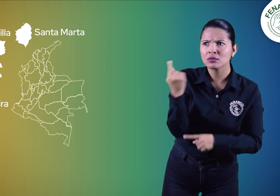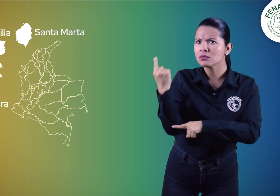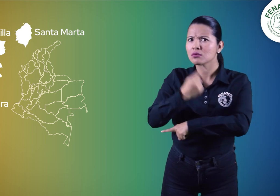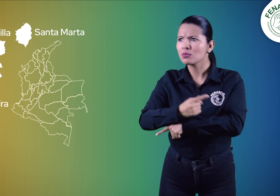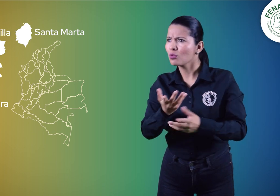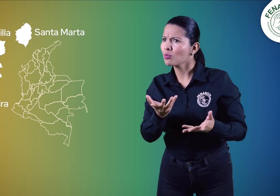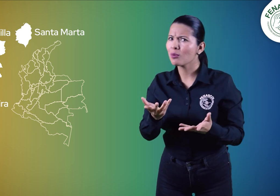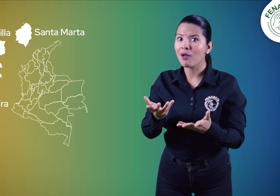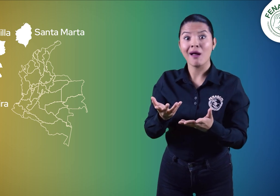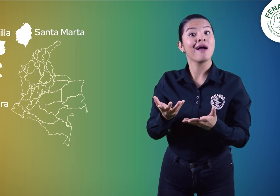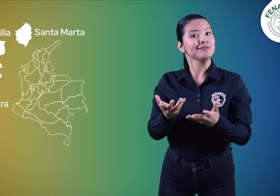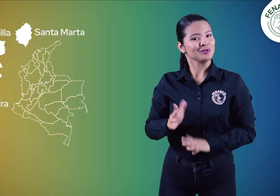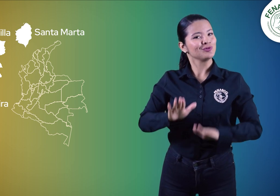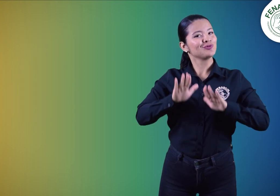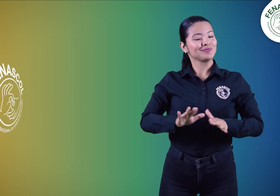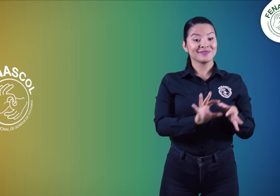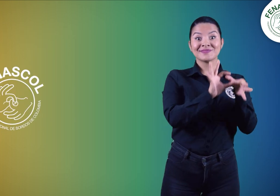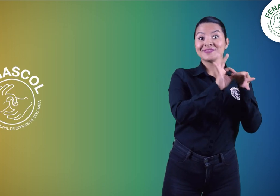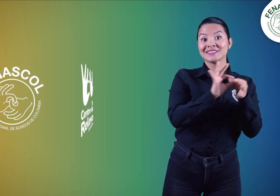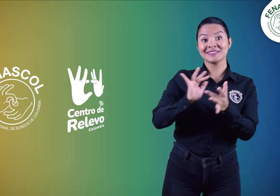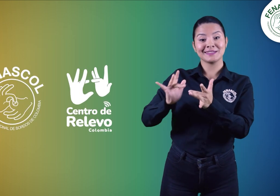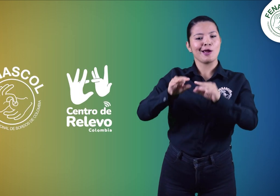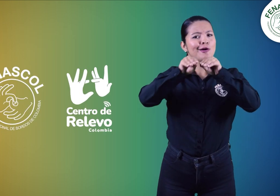nuestras visitas, debes estar atento a nuestras redes sociales.